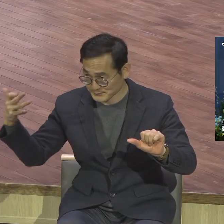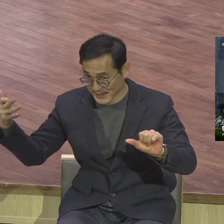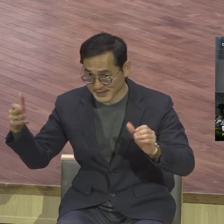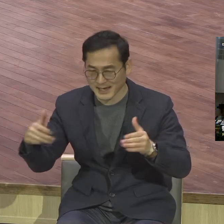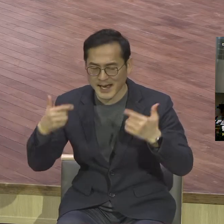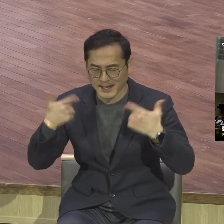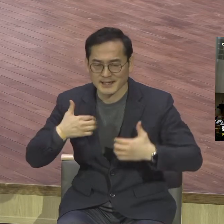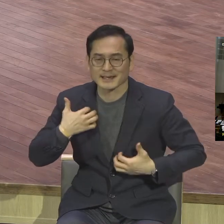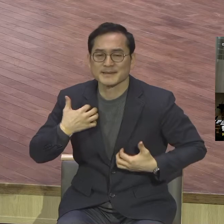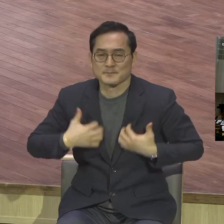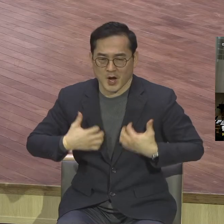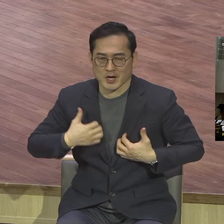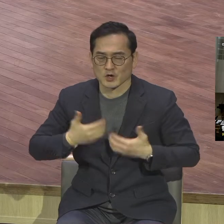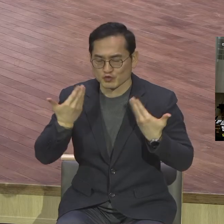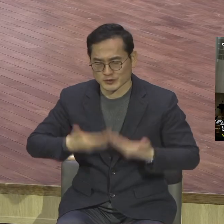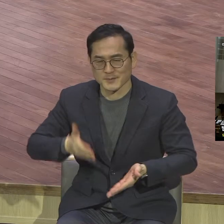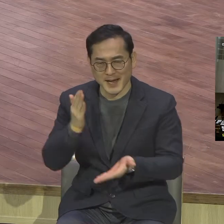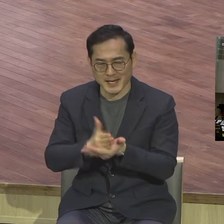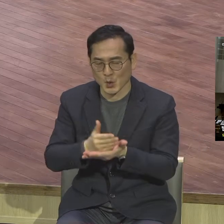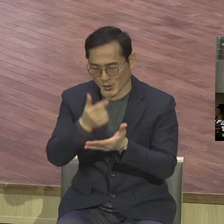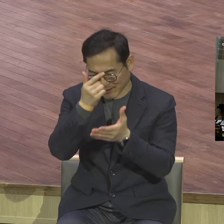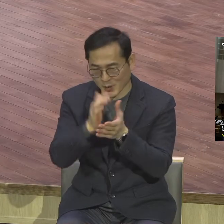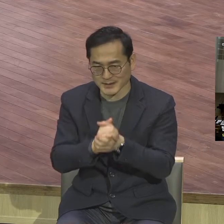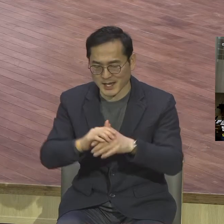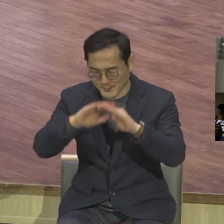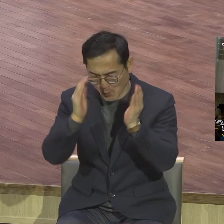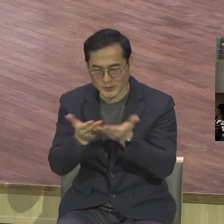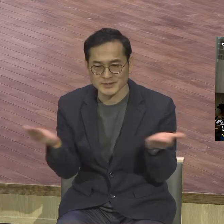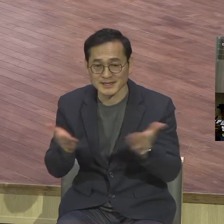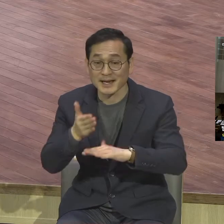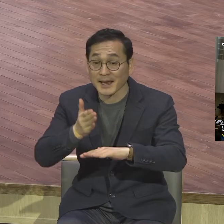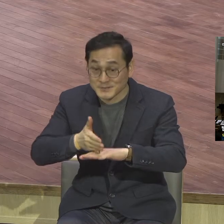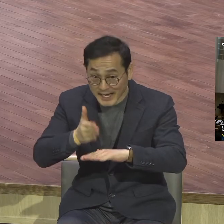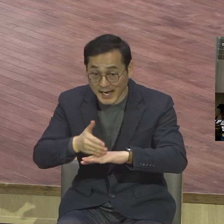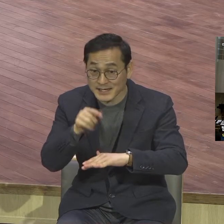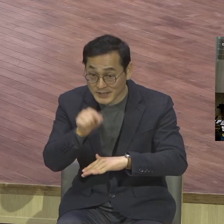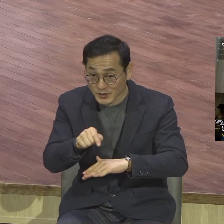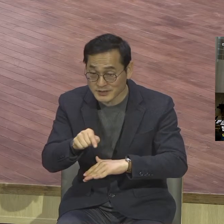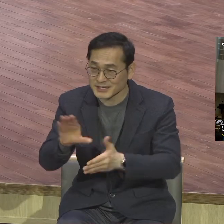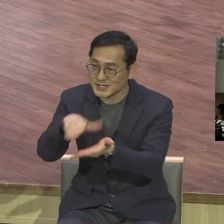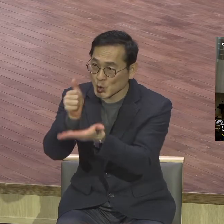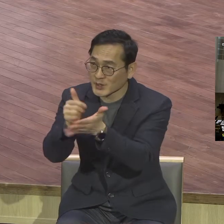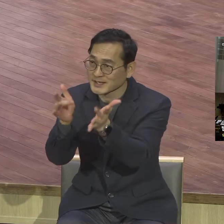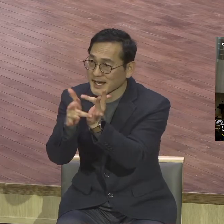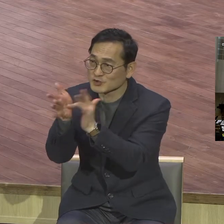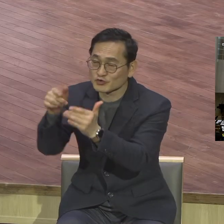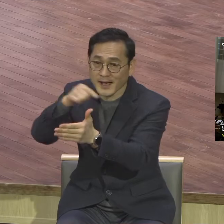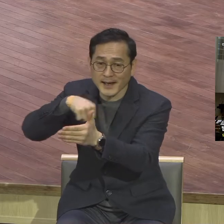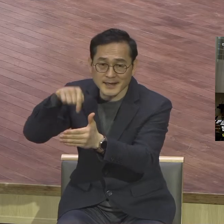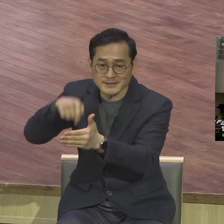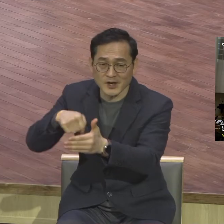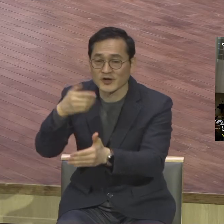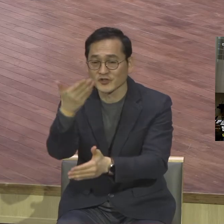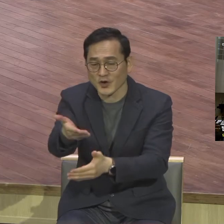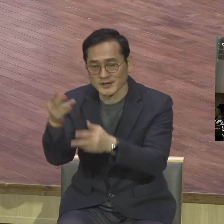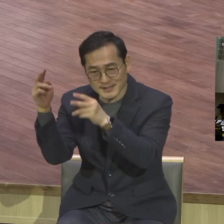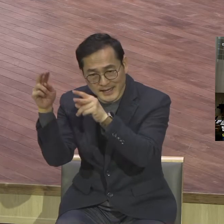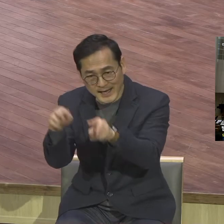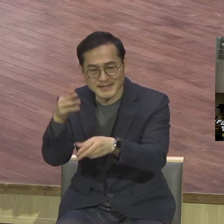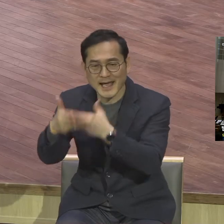기뻐하라 쉬지 말고 기도하라 범사에 감사하라 이것이 그 일도 예수 안에서 너를 향하신 하나님의 뜻이니라